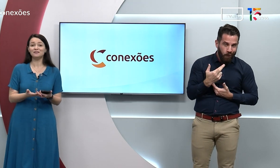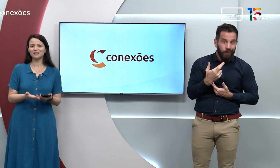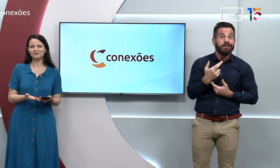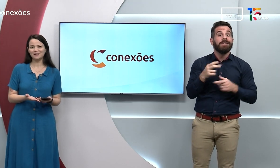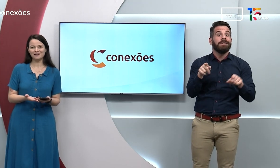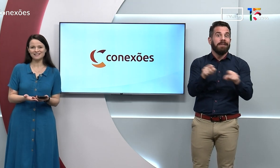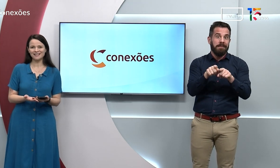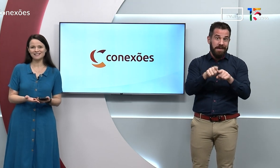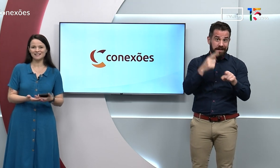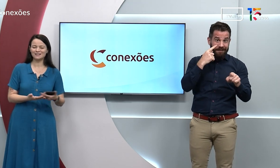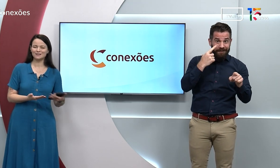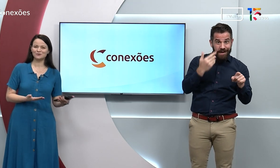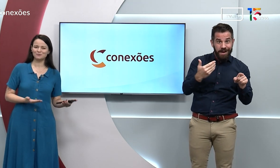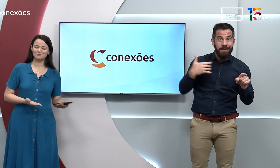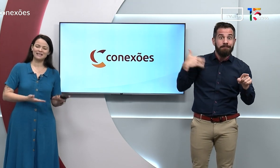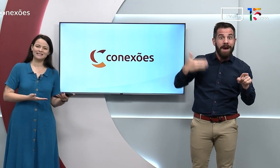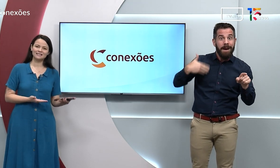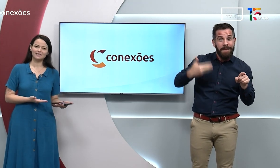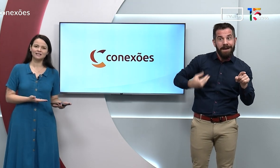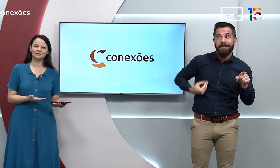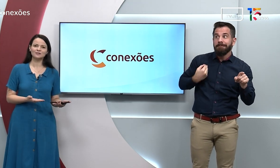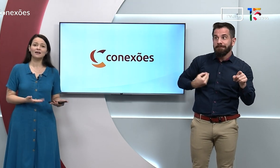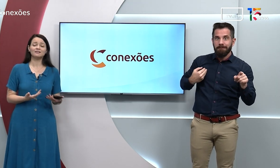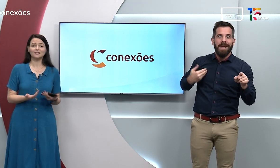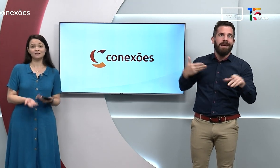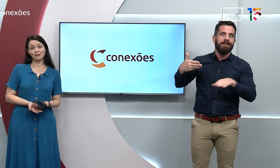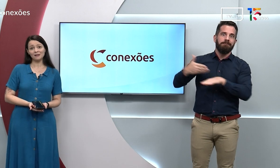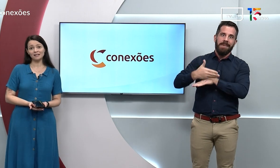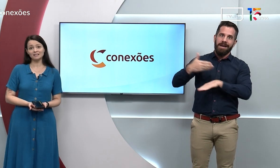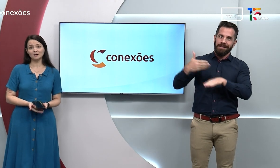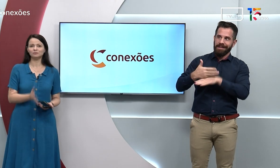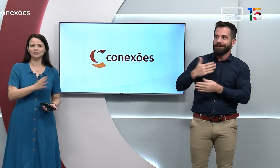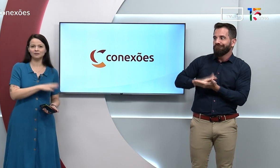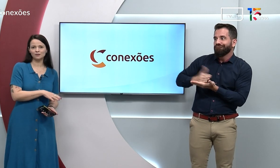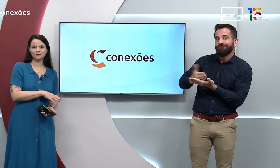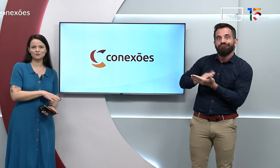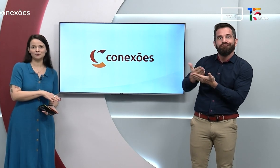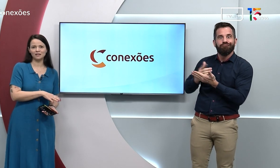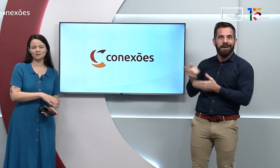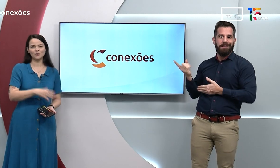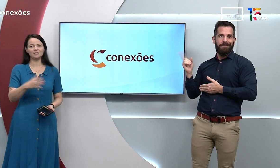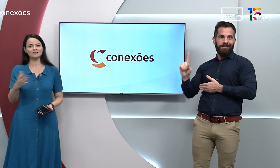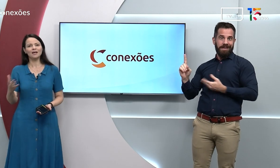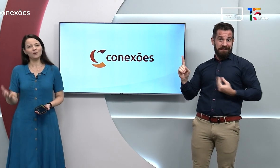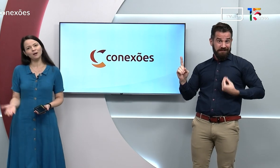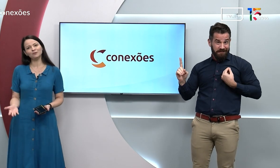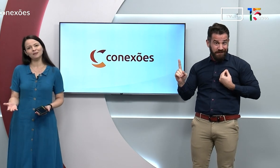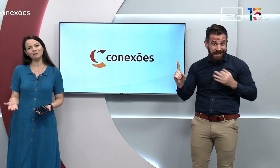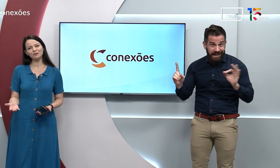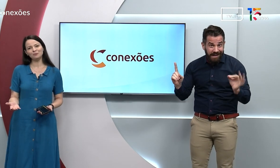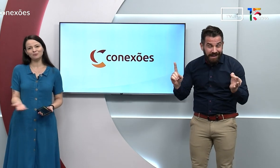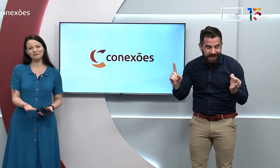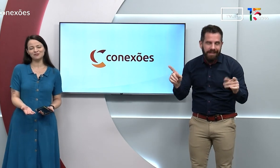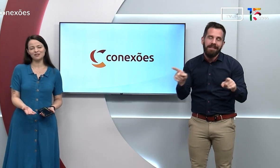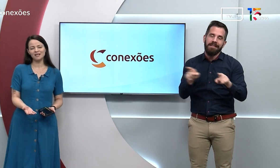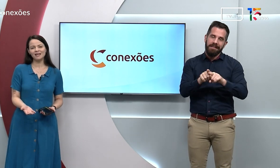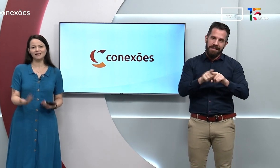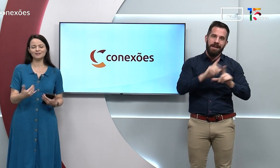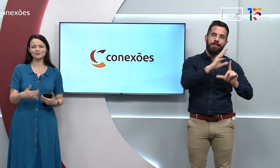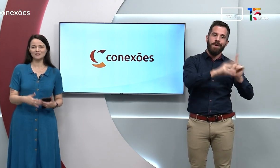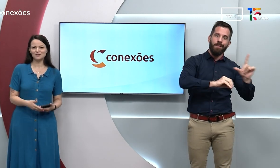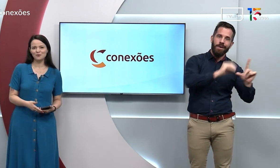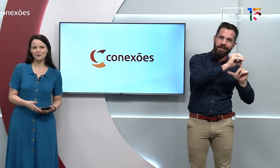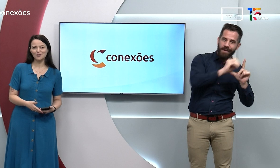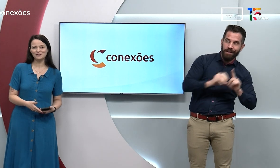vocês viram aí com a gente nesses últimos meses e anos, fazendo interpretação, tanto aqui no Estúdio do Conexões, quanto também no Mundo UFG.